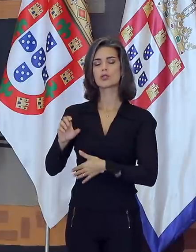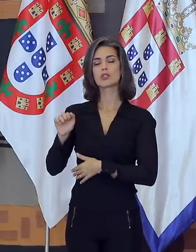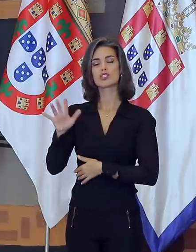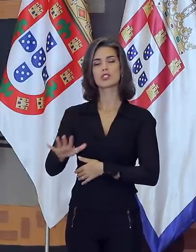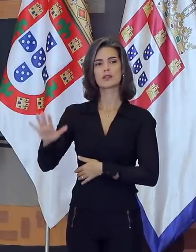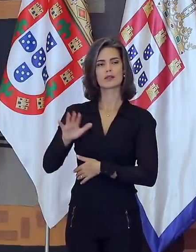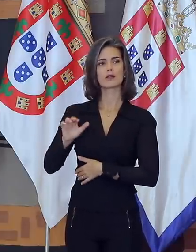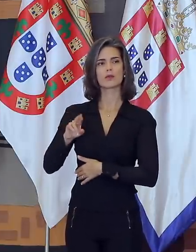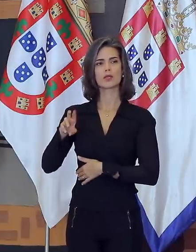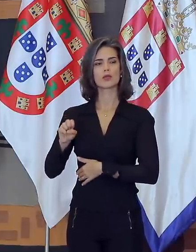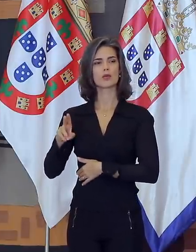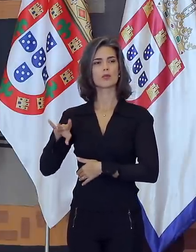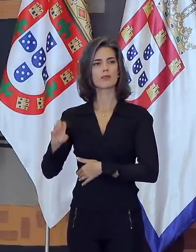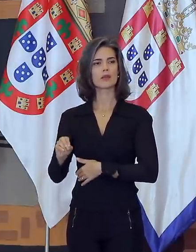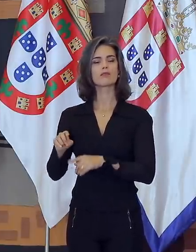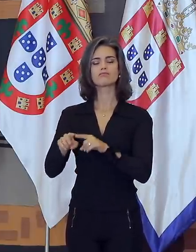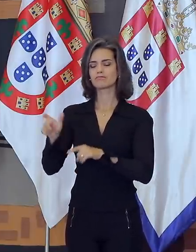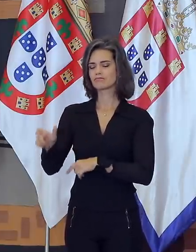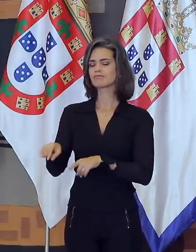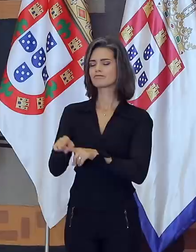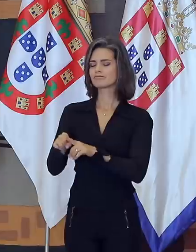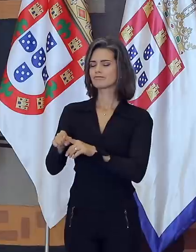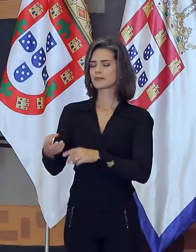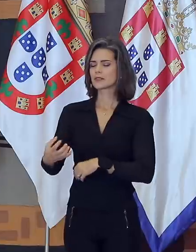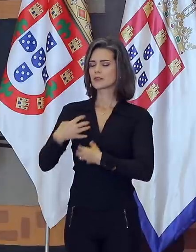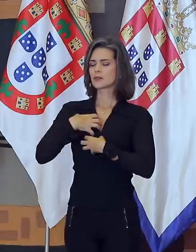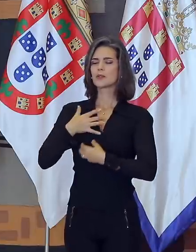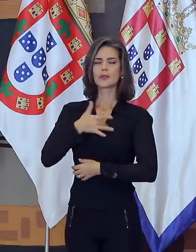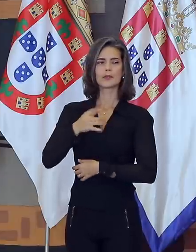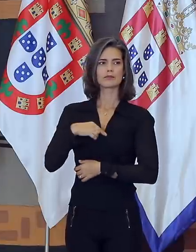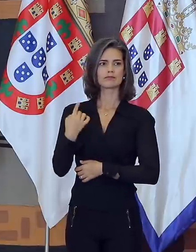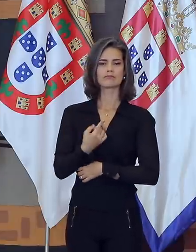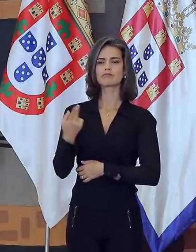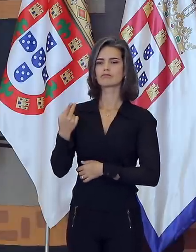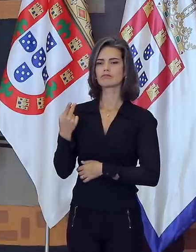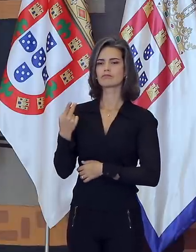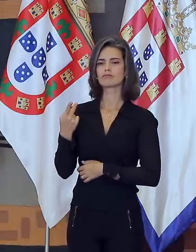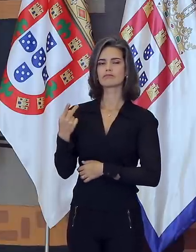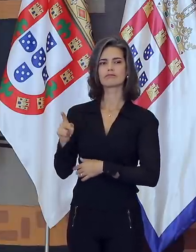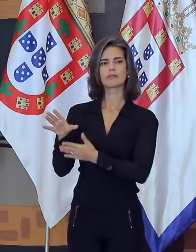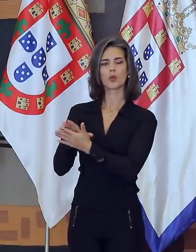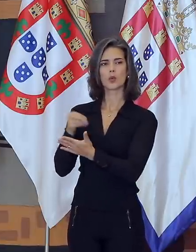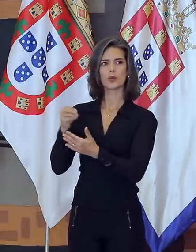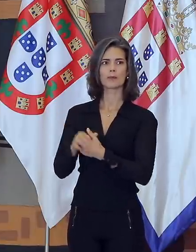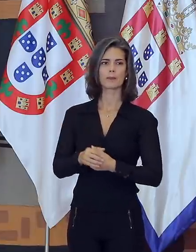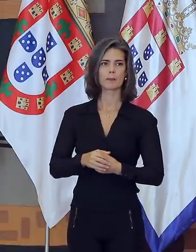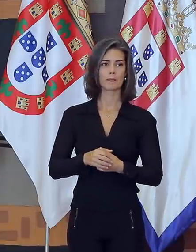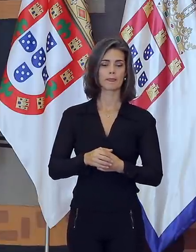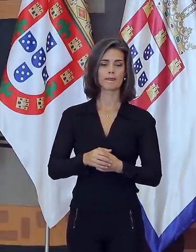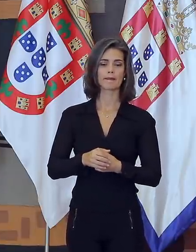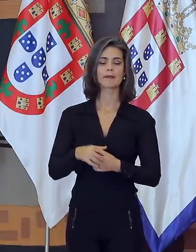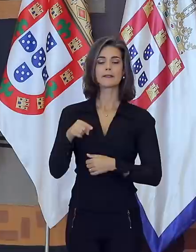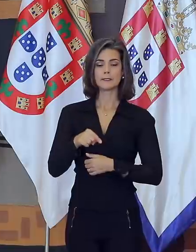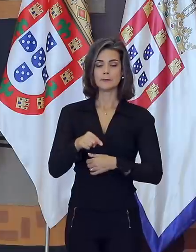mas que muito nos iluminou também com o seu exemplo. E, ainda que a formatura tenha acontecido no auditório